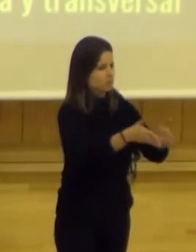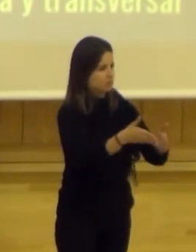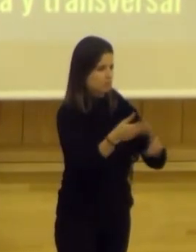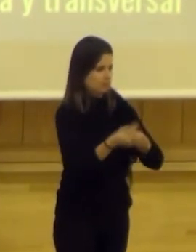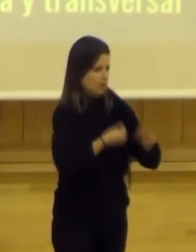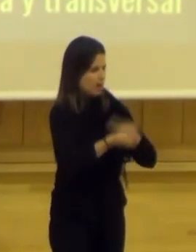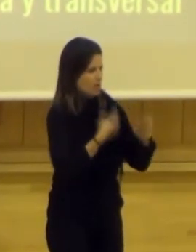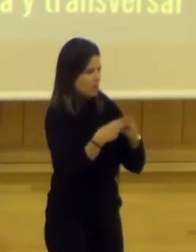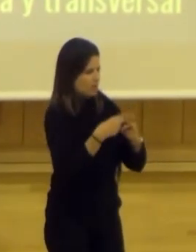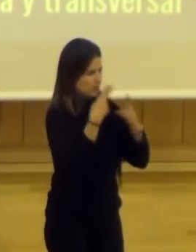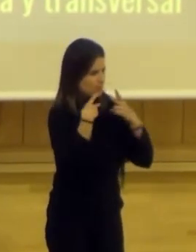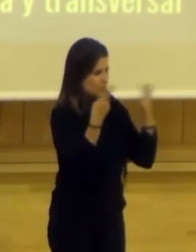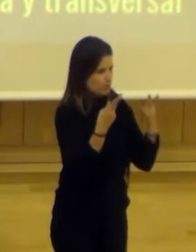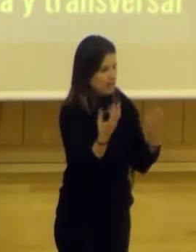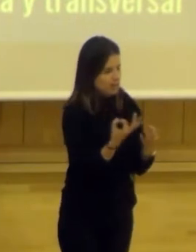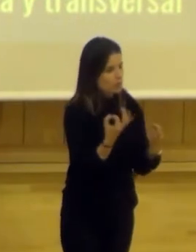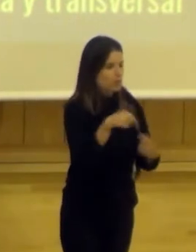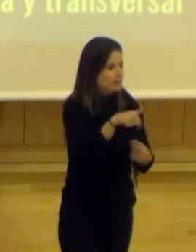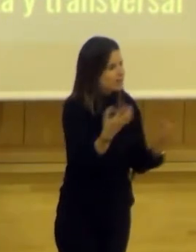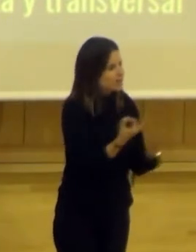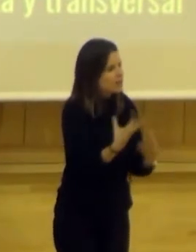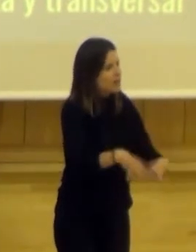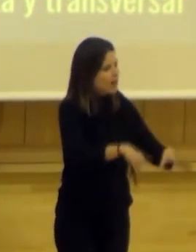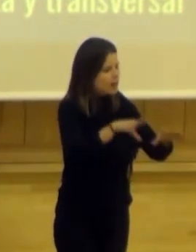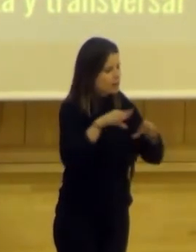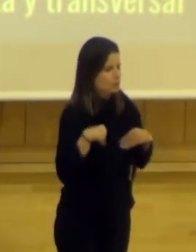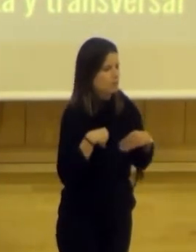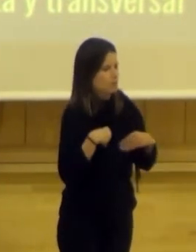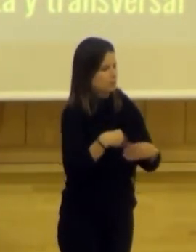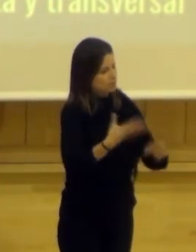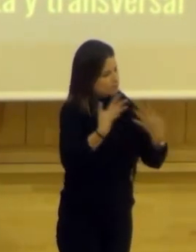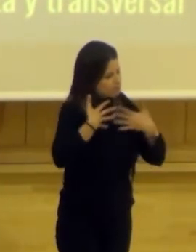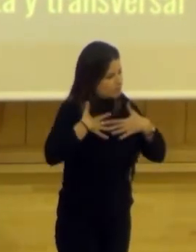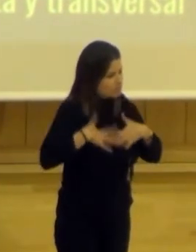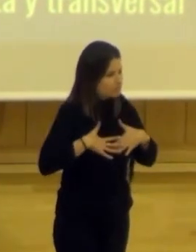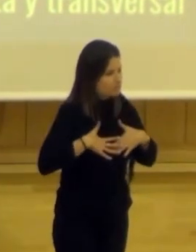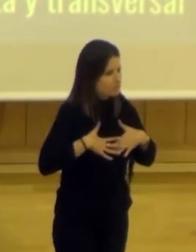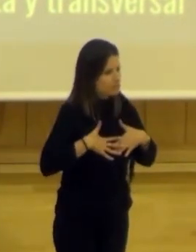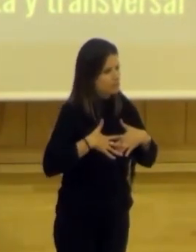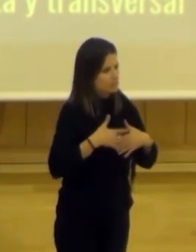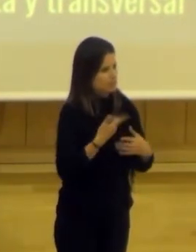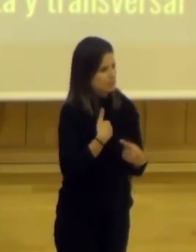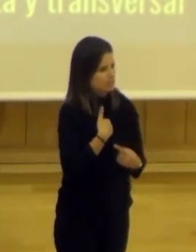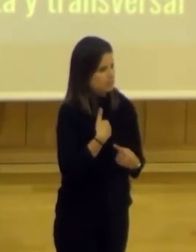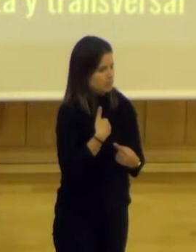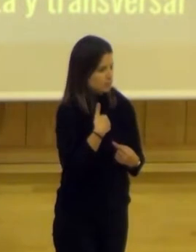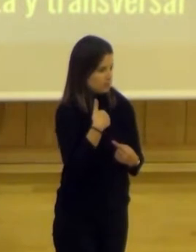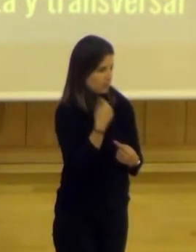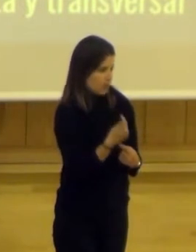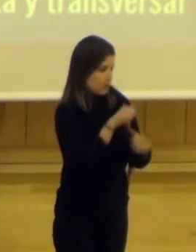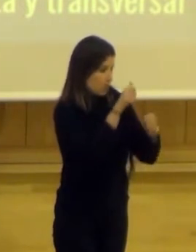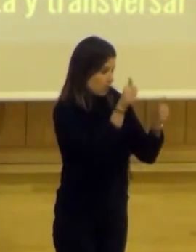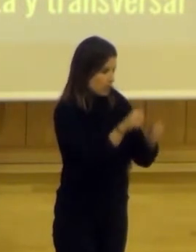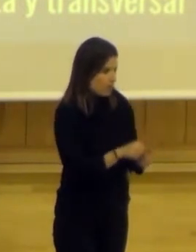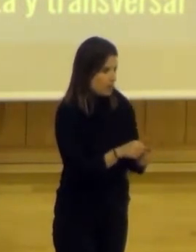deben hacer las políticas públicas, sino que esto tiene que asumirse e interiorizarse. Y el proyecto de esto cree de alguna manera